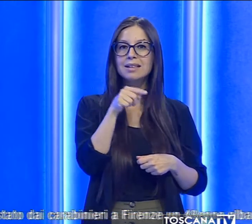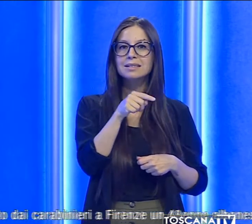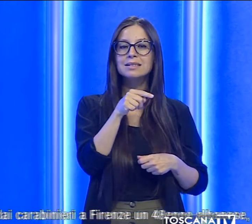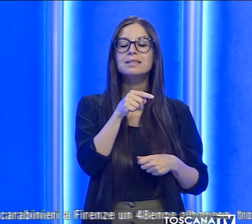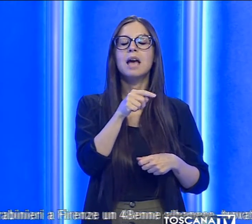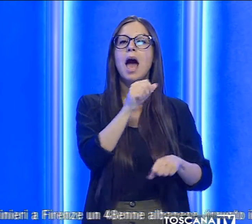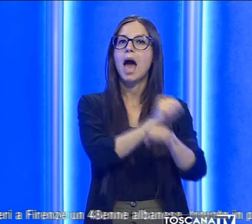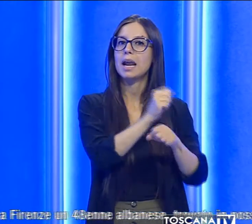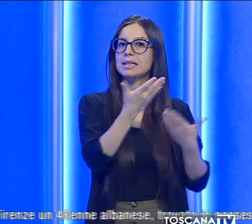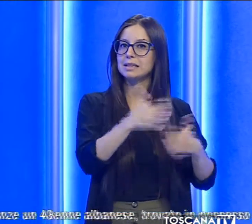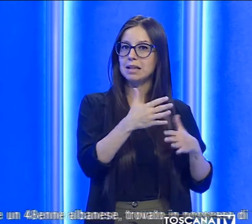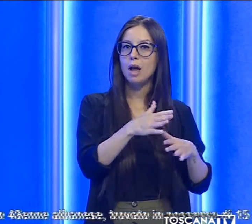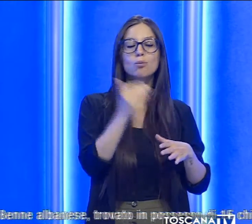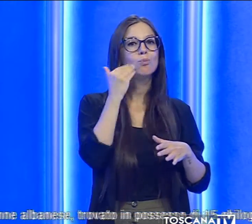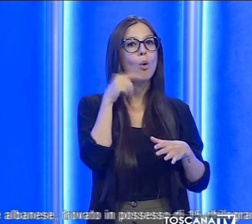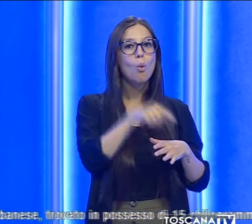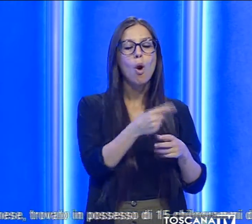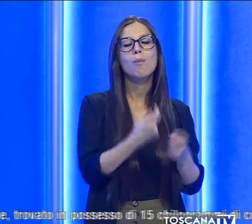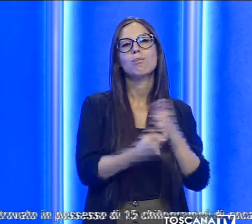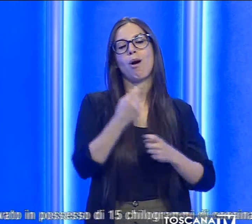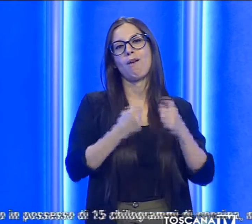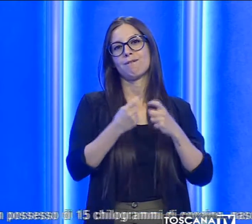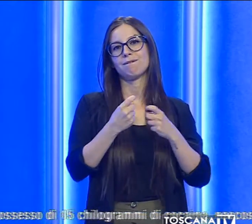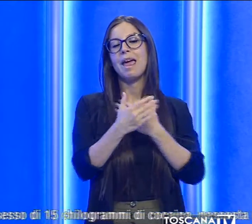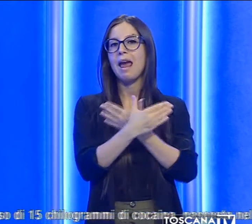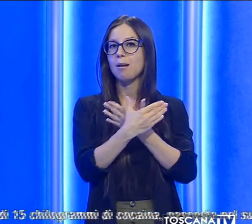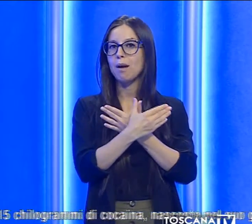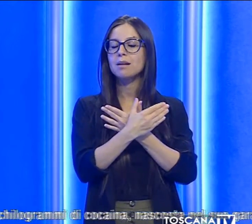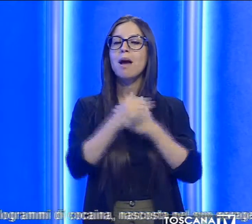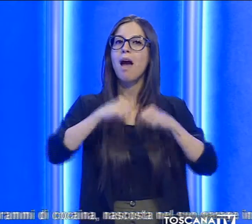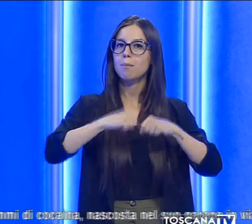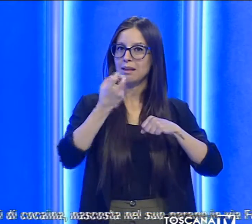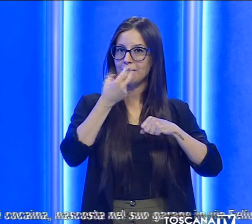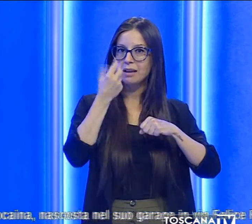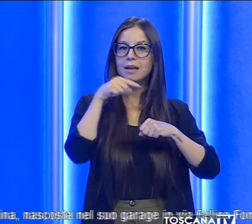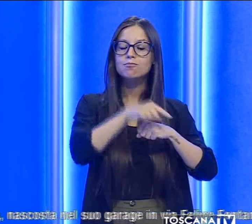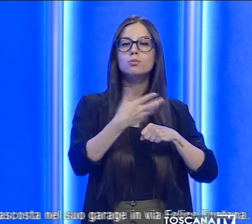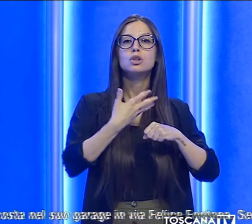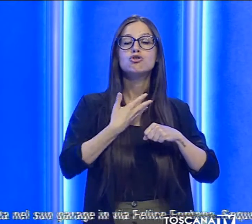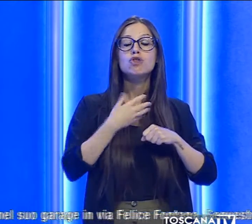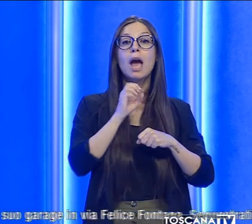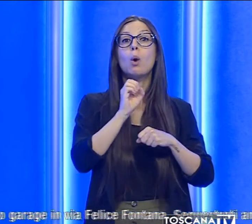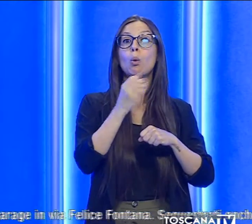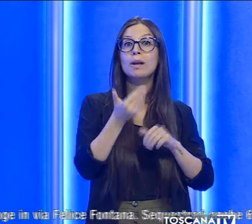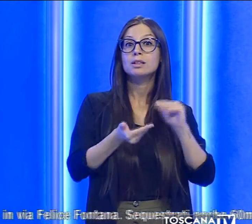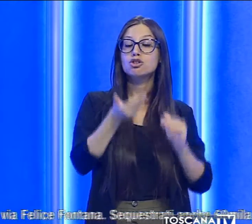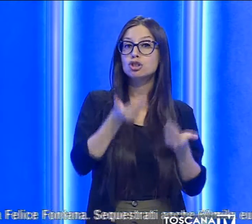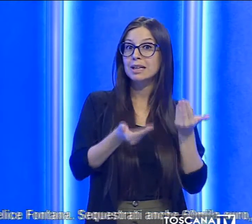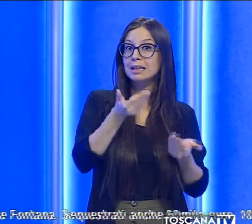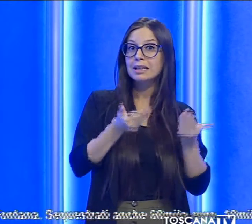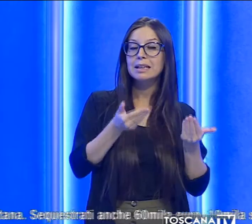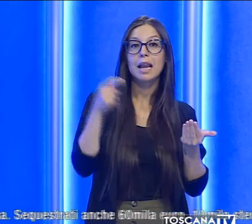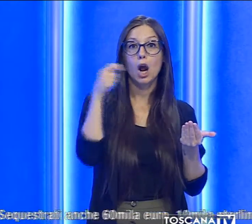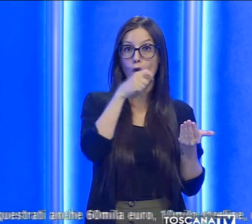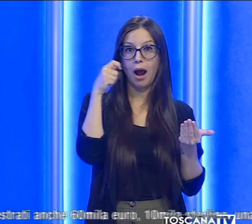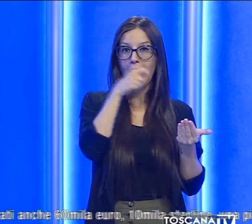48 anni albanese trovato in possesso di 15 kg di cocaina nascosta